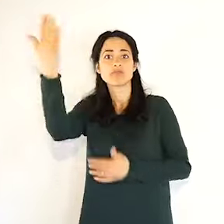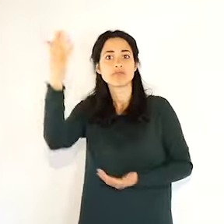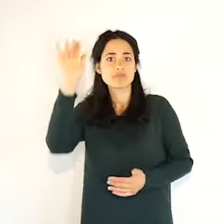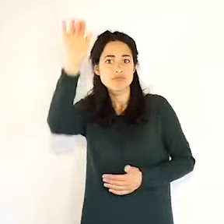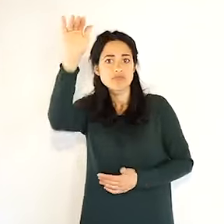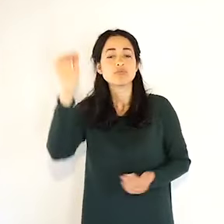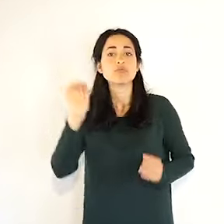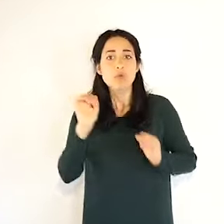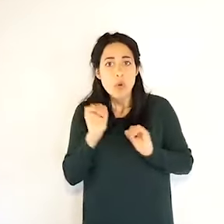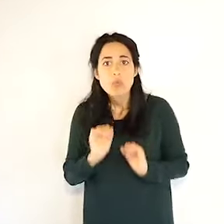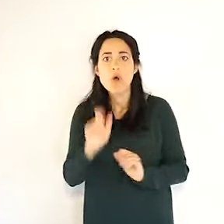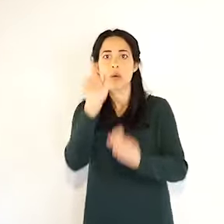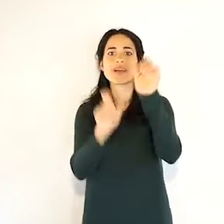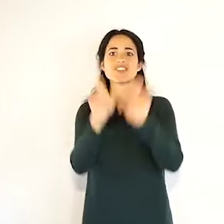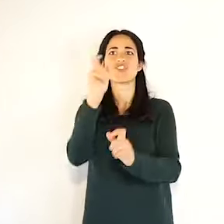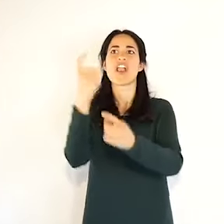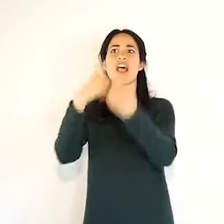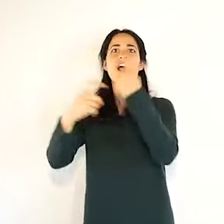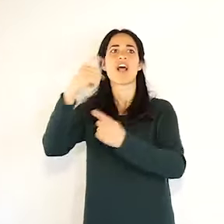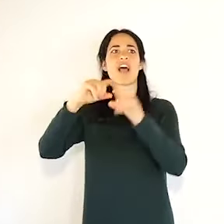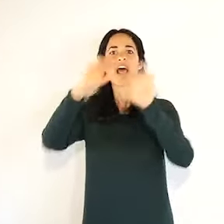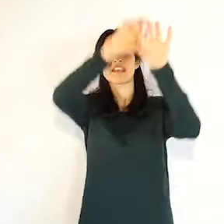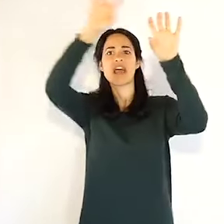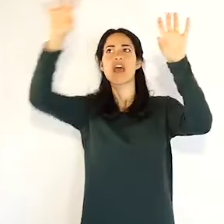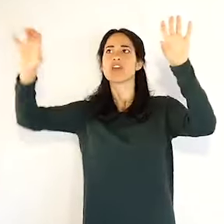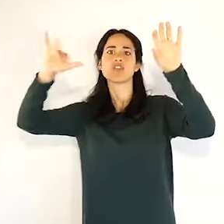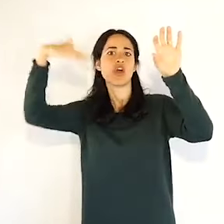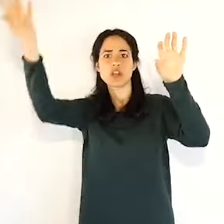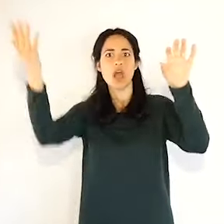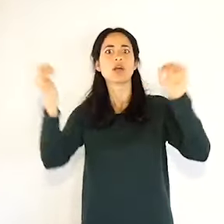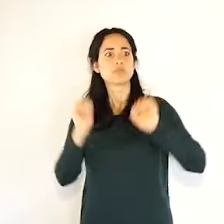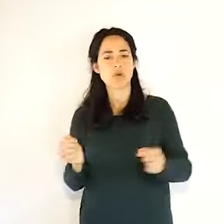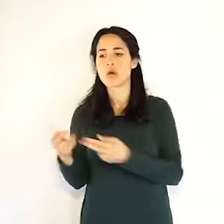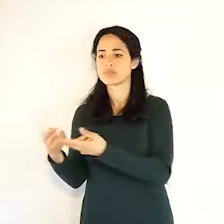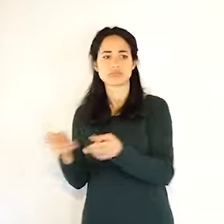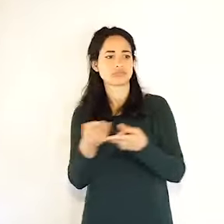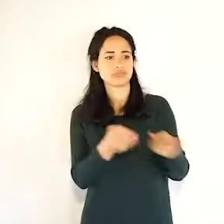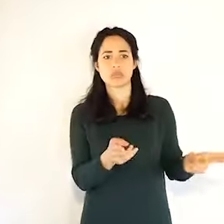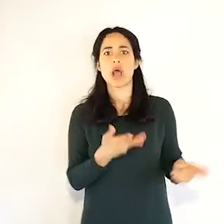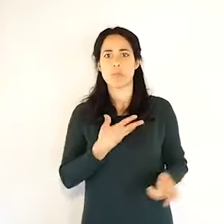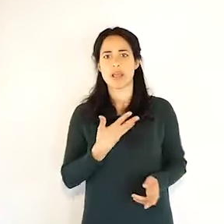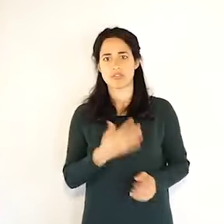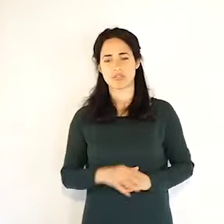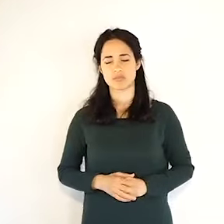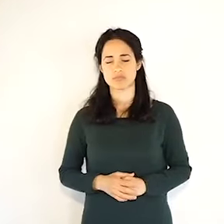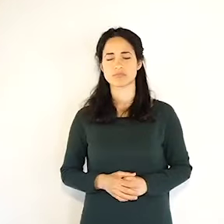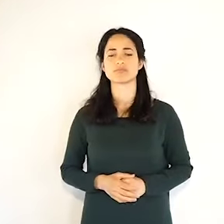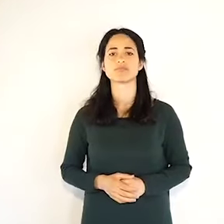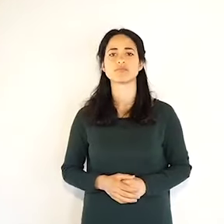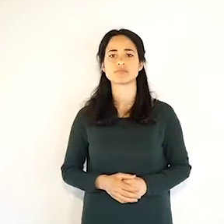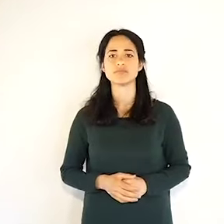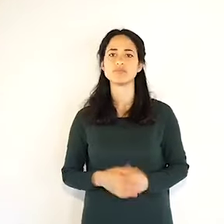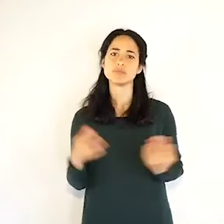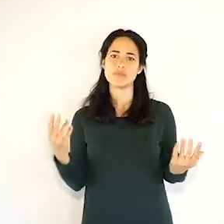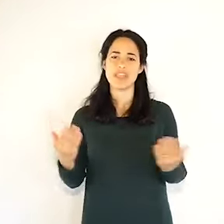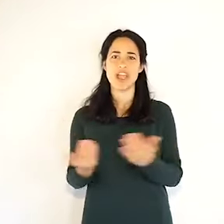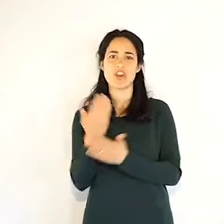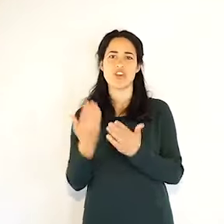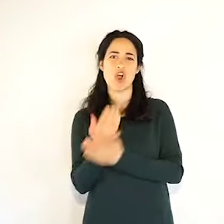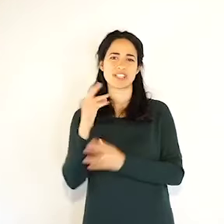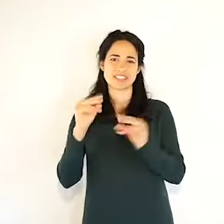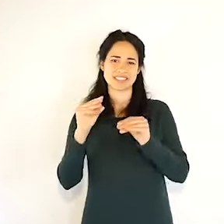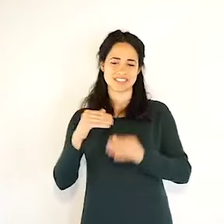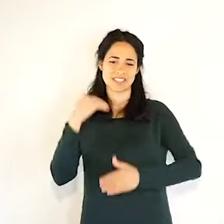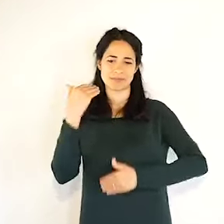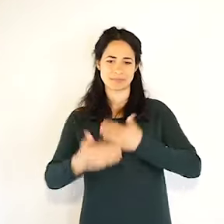abbiamo a proposito di infermieri, in arrivo altri 14 infermieri per l'Emilia